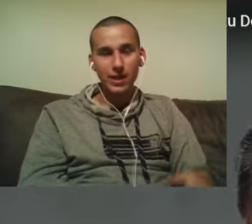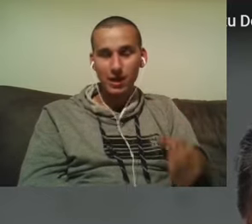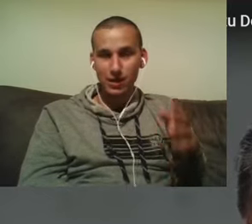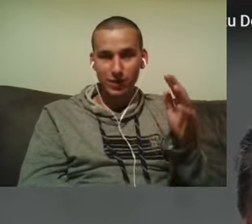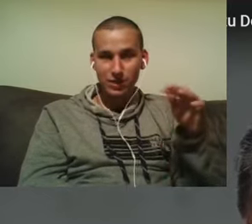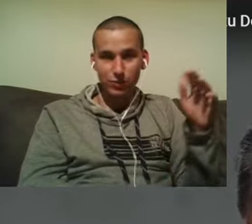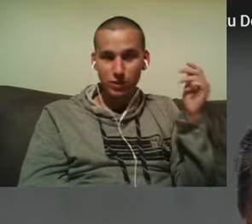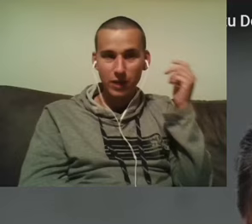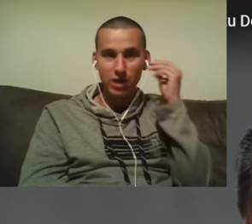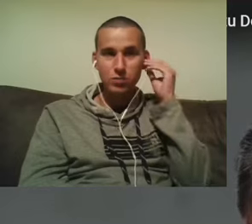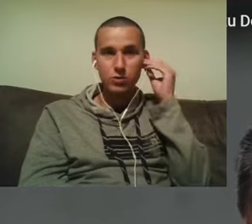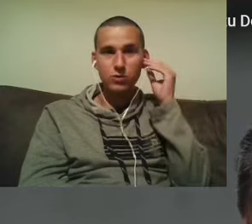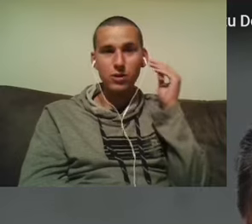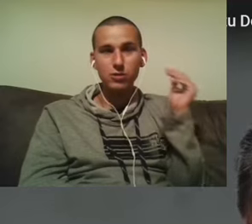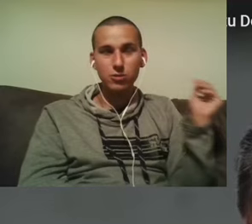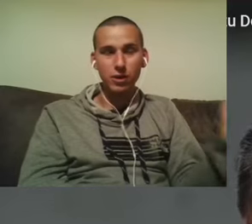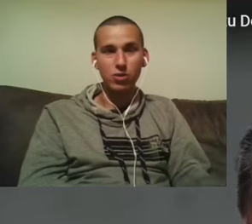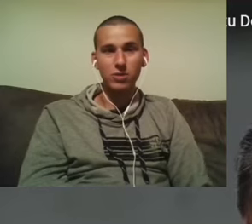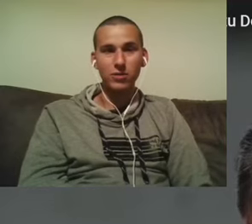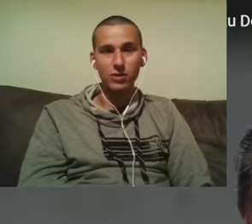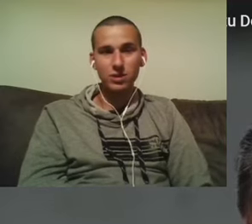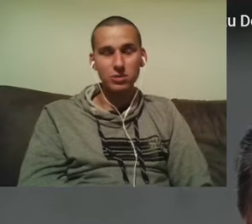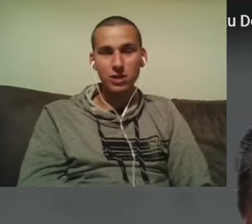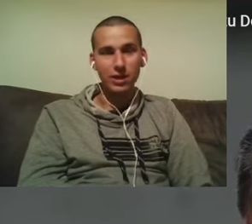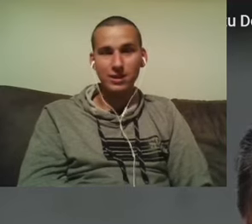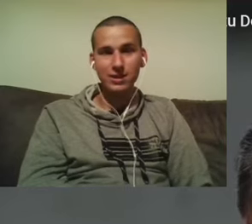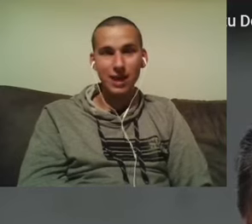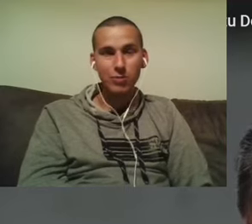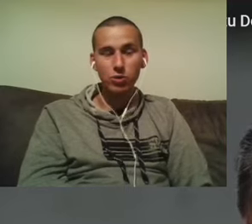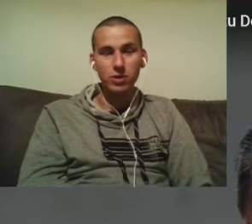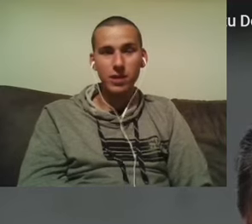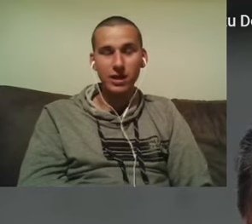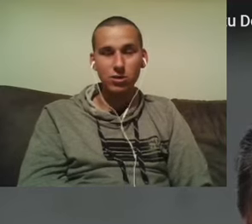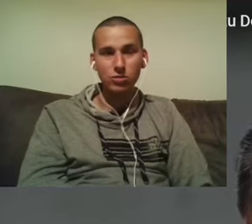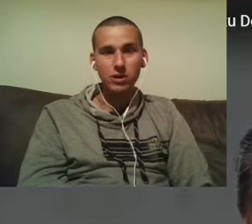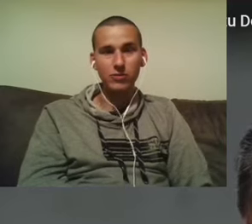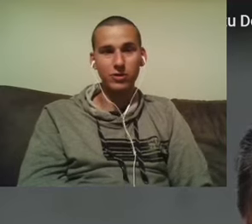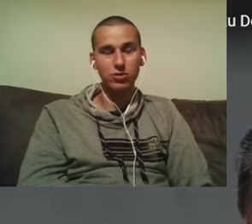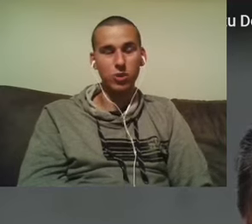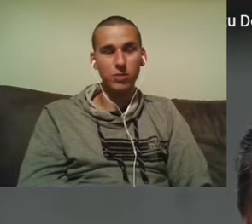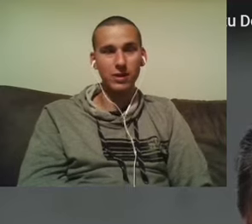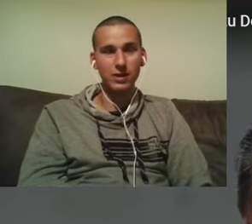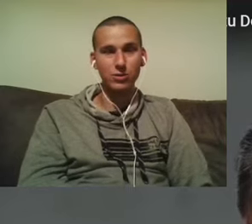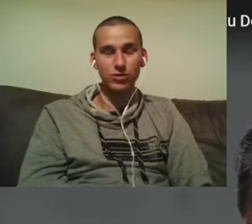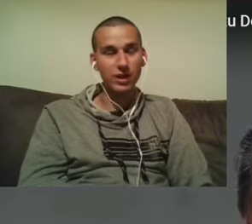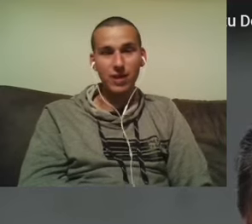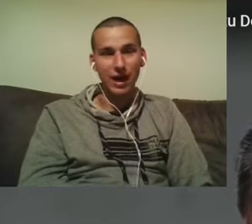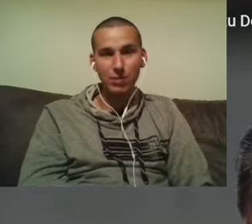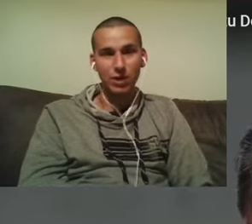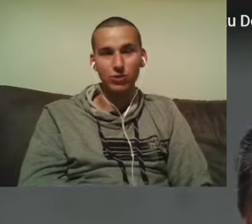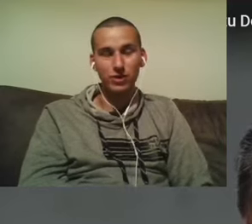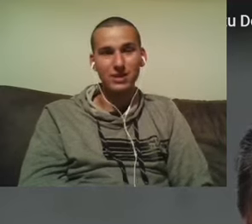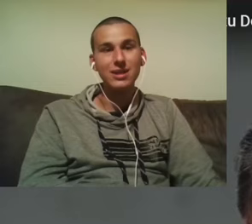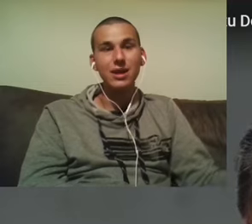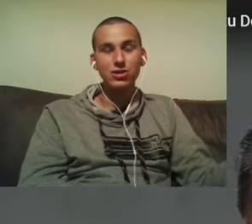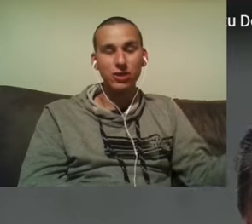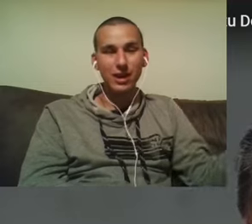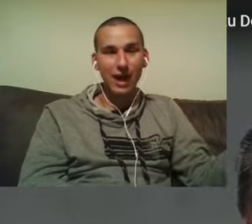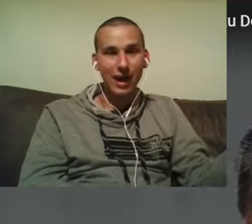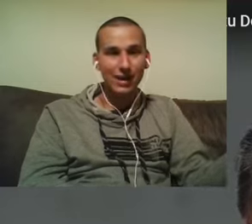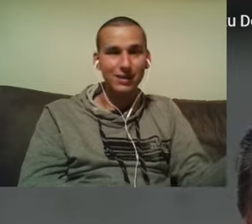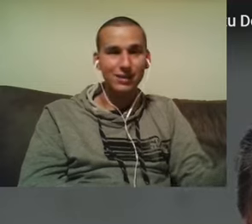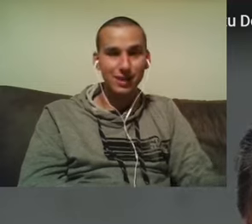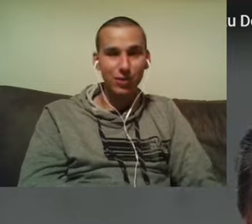sie für sich beansprucht und auch noch zurückerobern will. Selbst da hat sie kein Problem, ein Atomkraftwerk zu bombardieren. Und zwar nicht einmal aus Versehen,